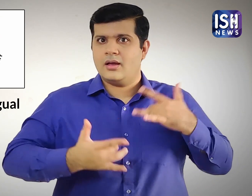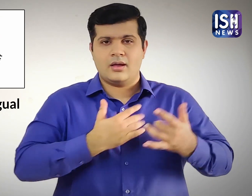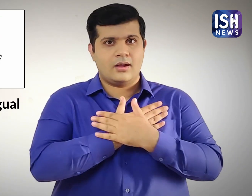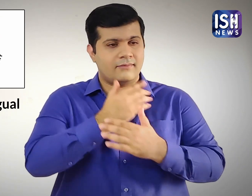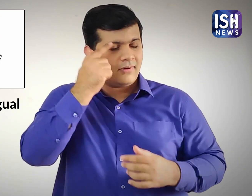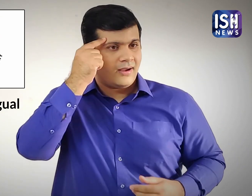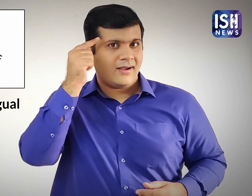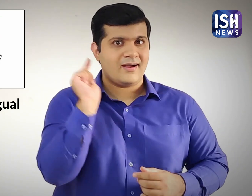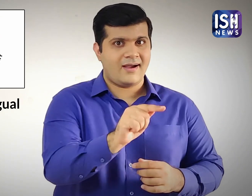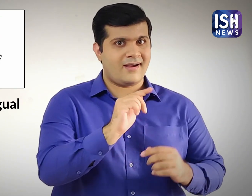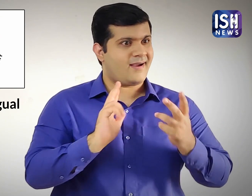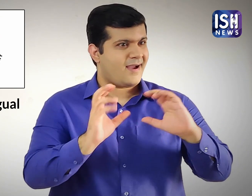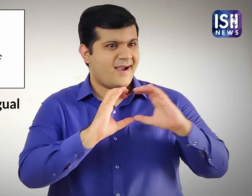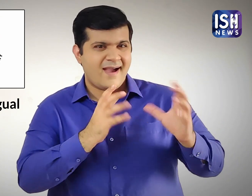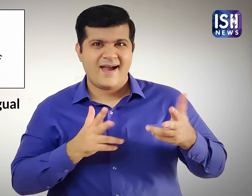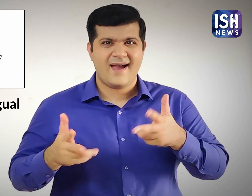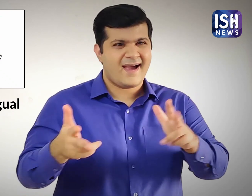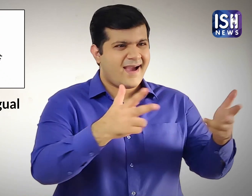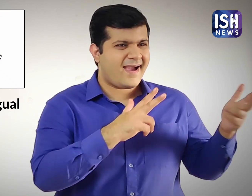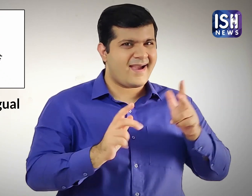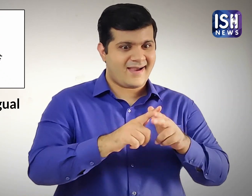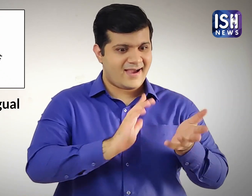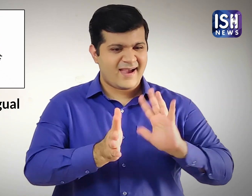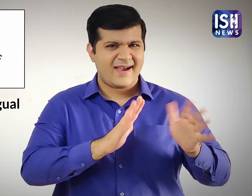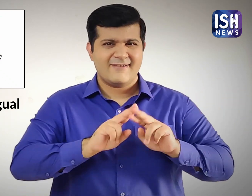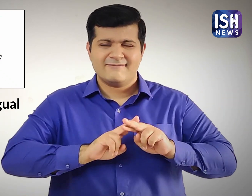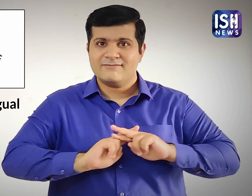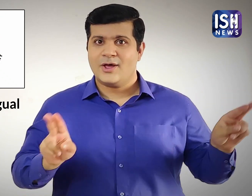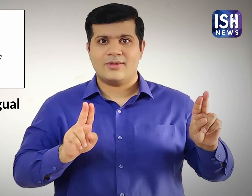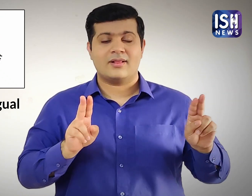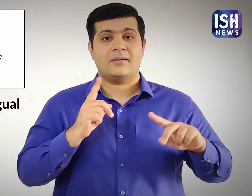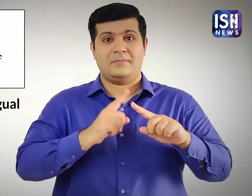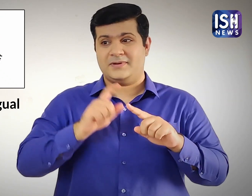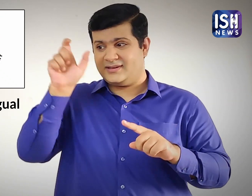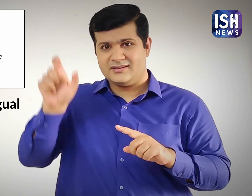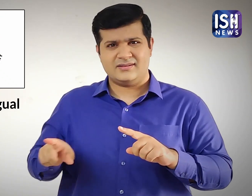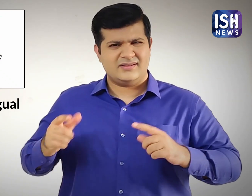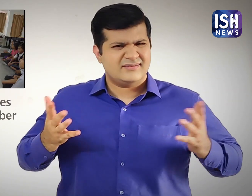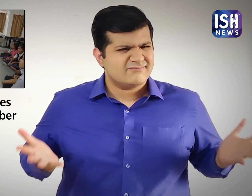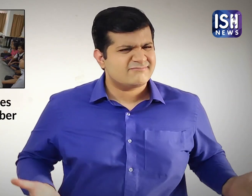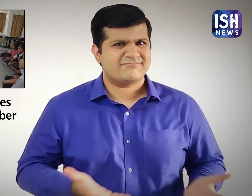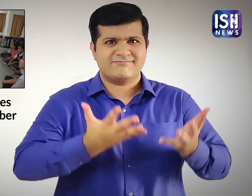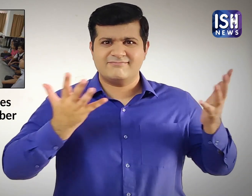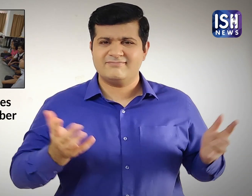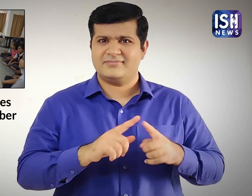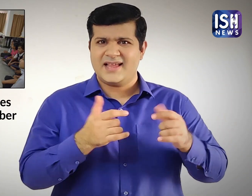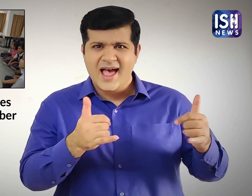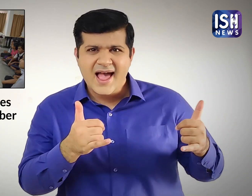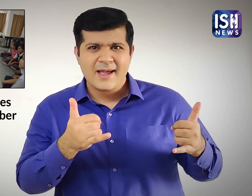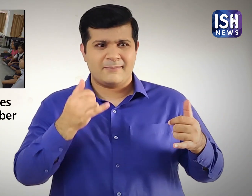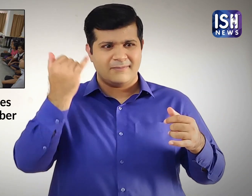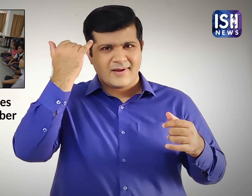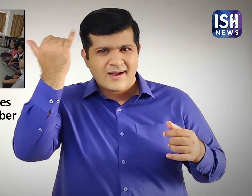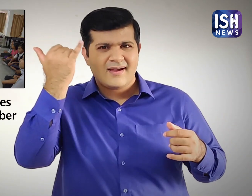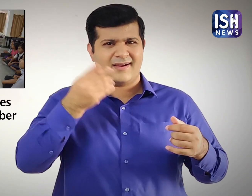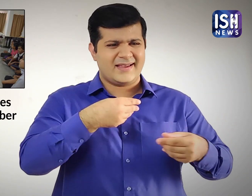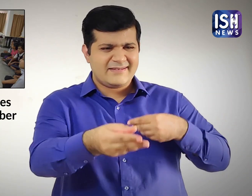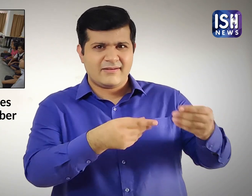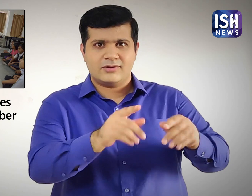था। उन्होंने कर्णबधीर छात्रों को कई दिल्चस्प खेल